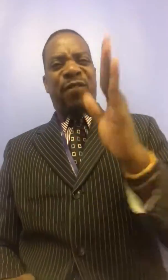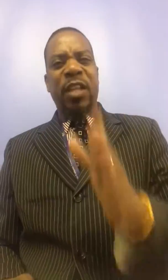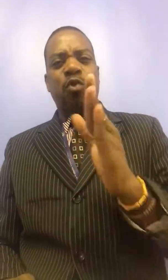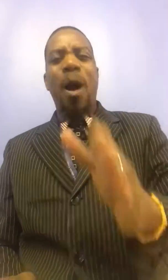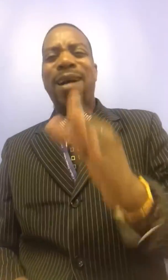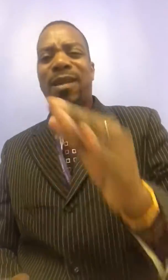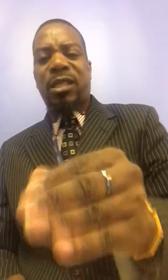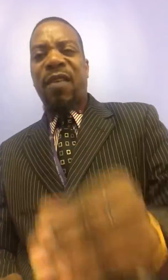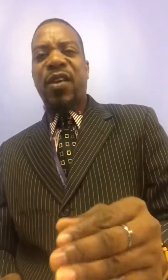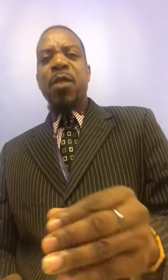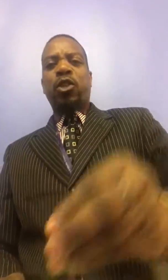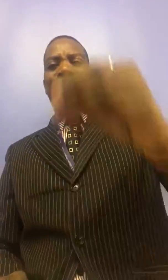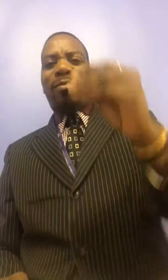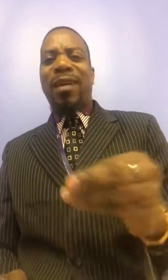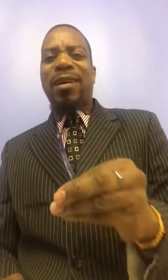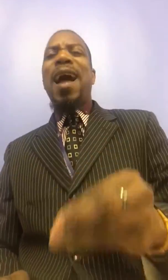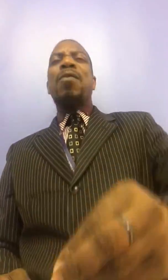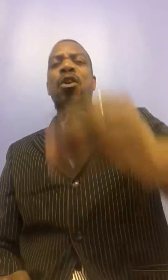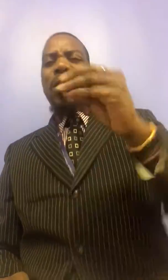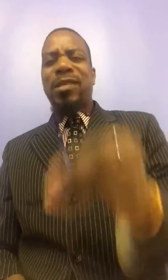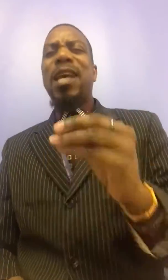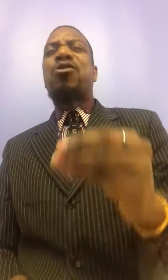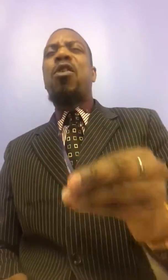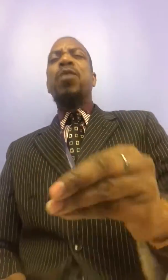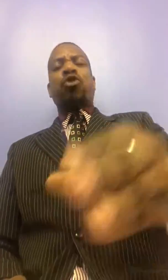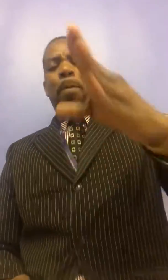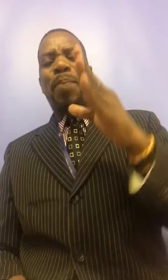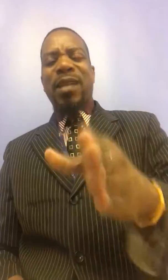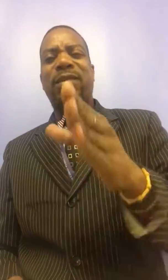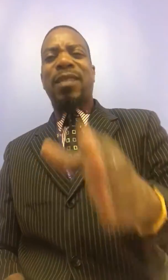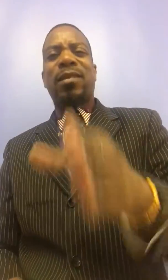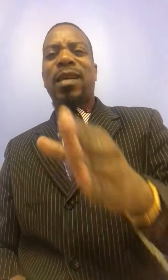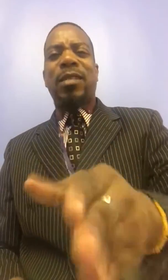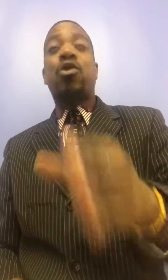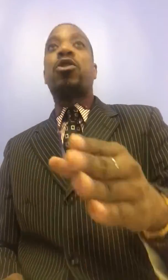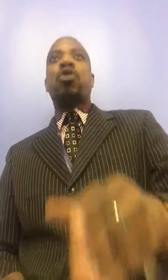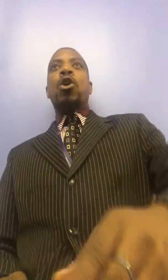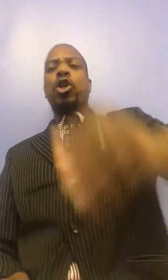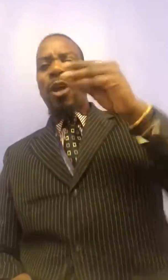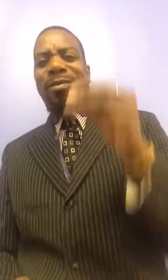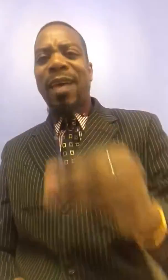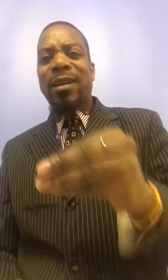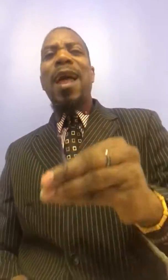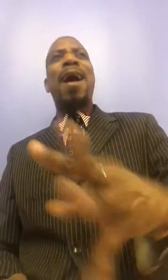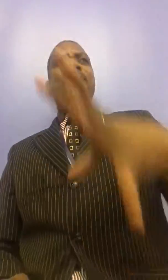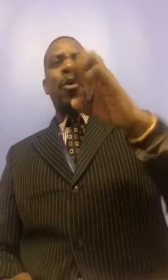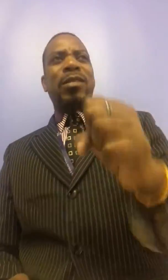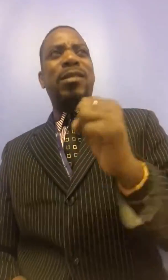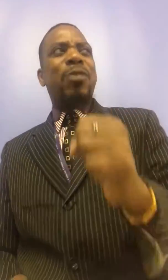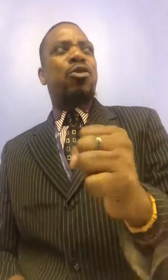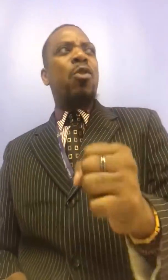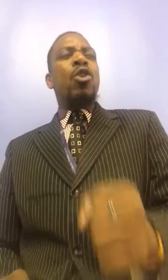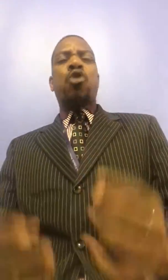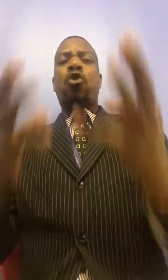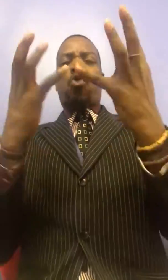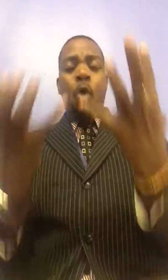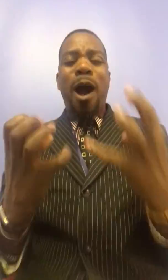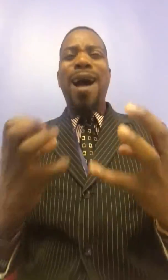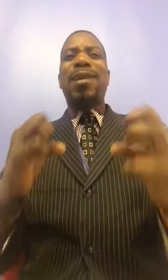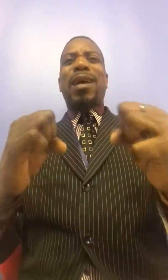victoire dans ta vie. Je déclare une saison de percée dans ta situation. Je déclare une saison de gloire dans